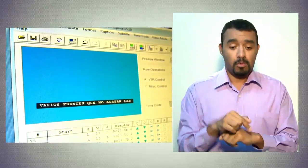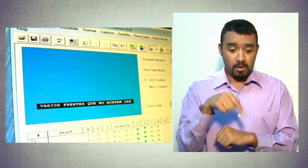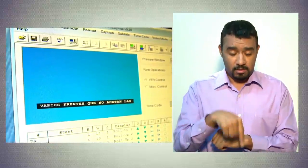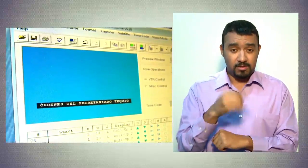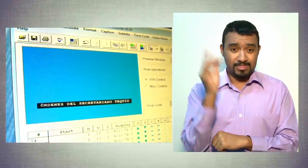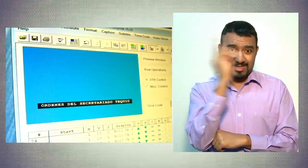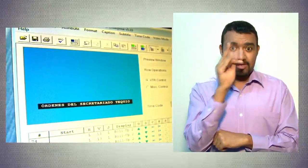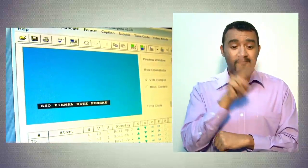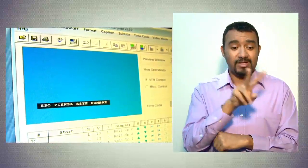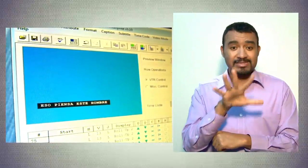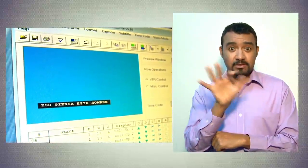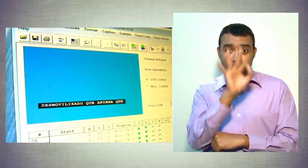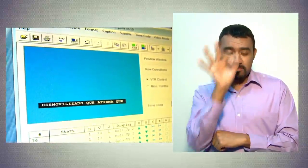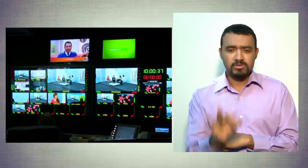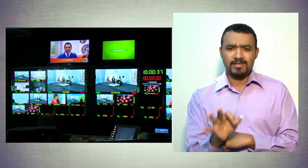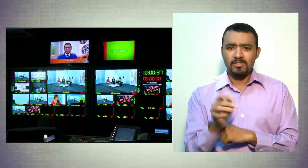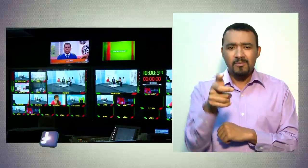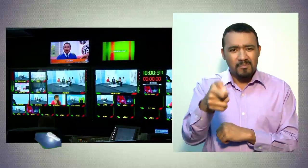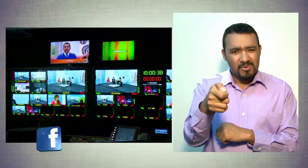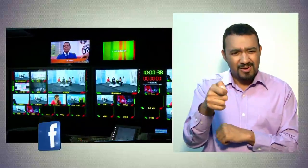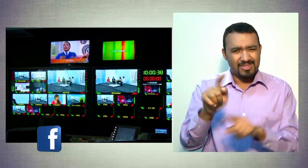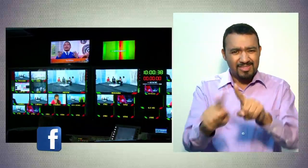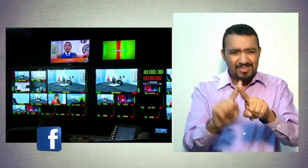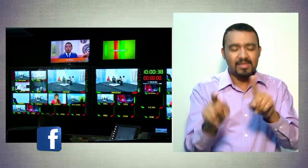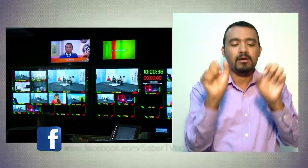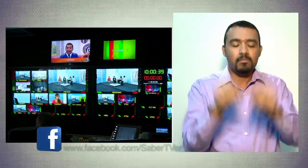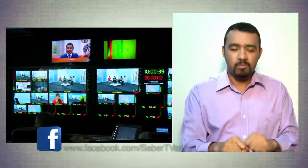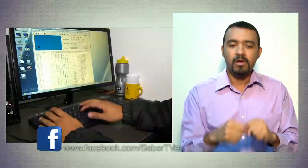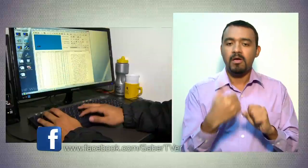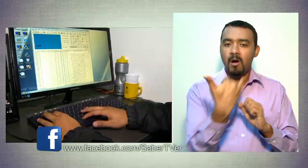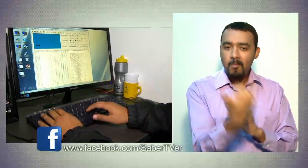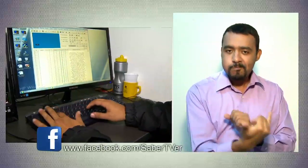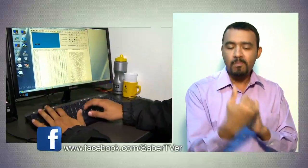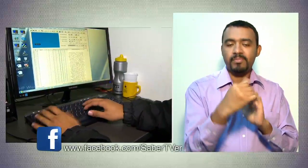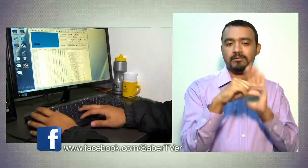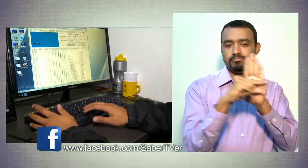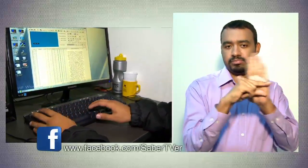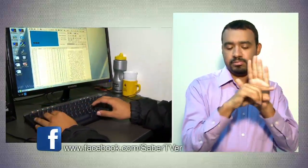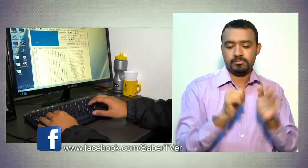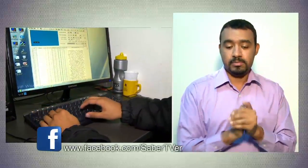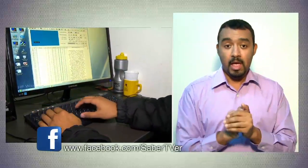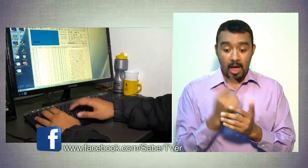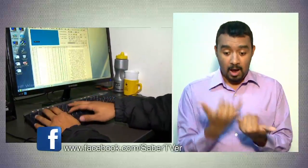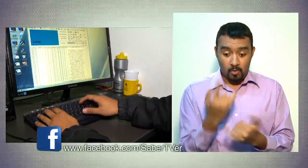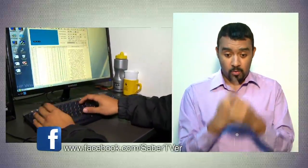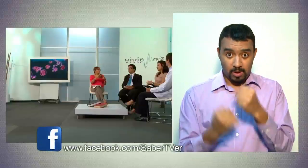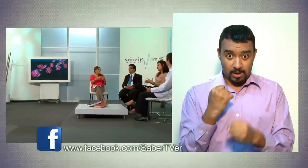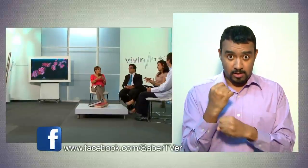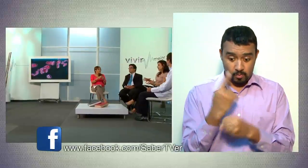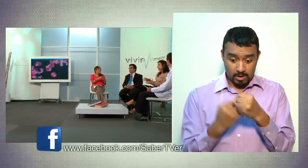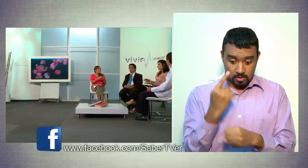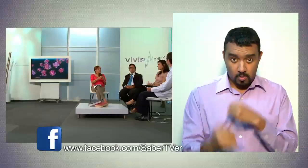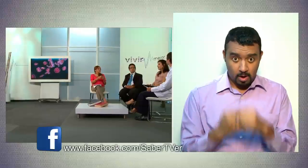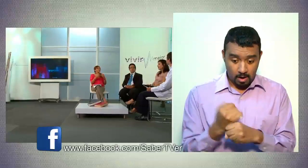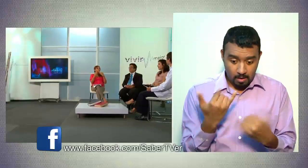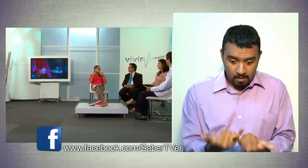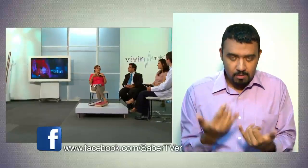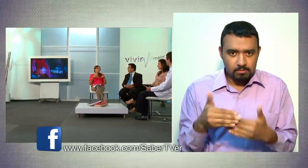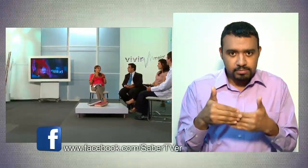nosotros tenemos casi el 25% de nuestra programación con closed caption. Este año, luego de haber entendido un poquito cómo funcionaba